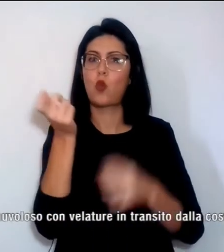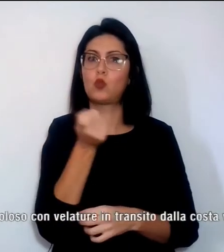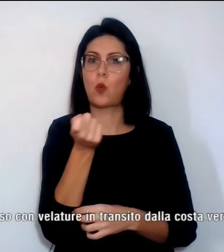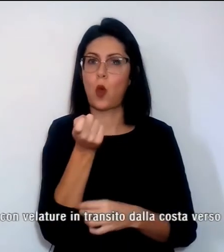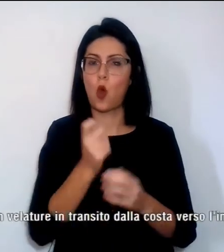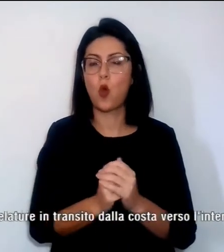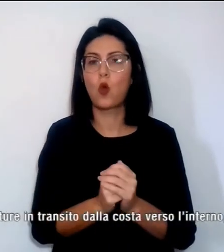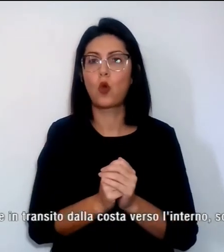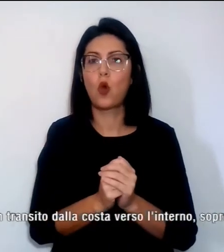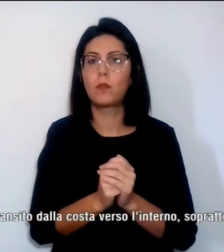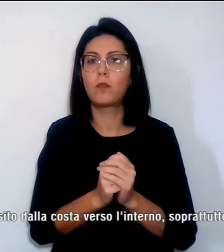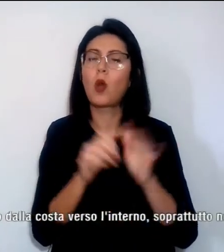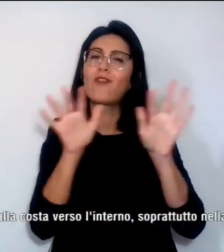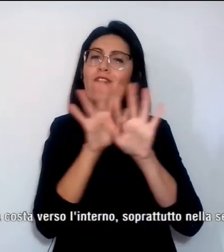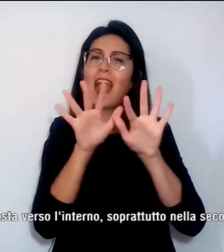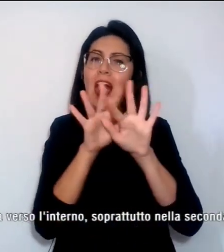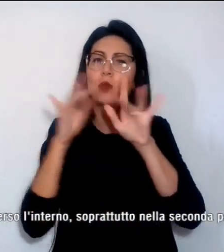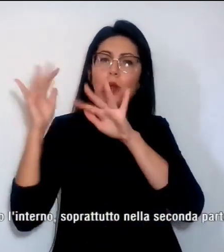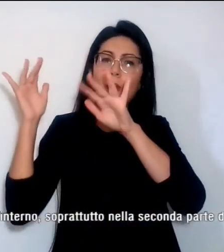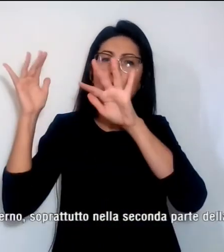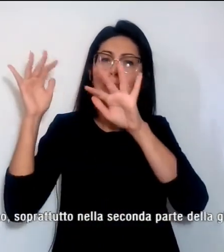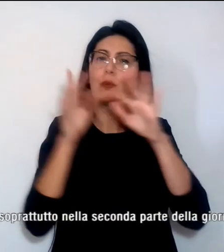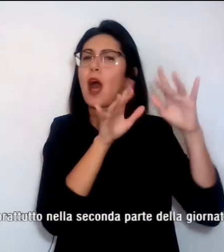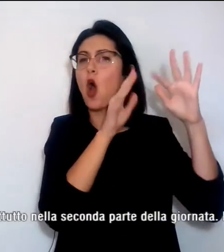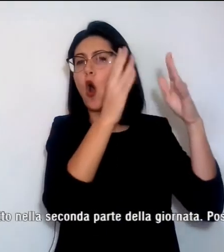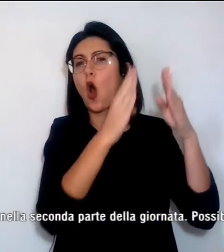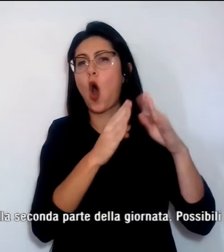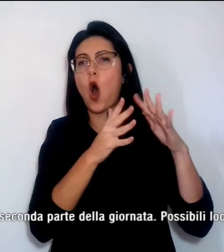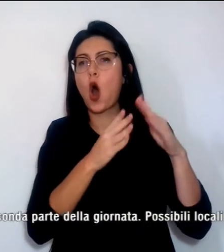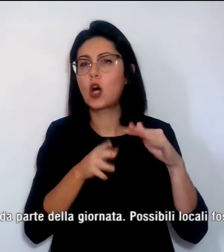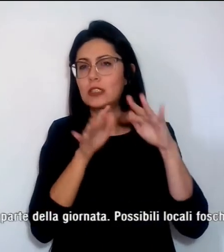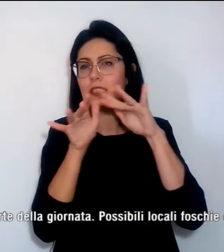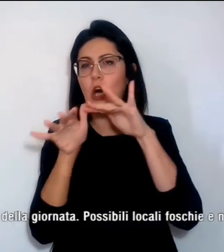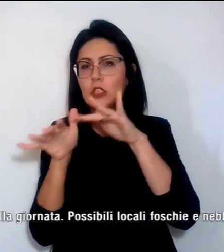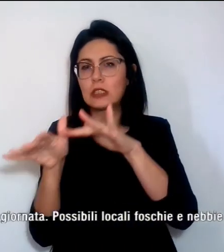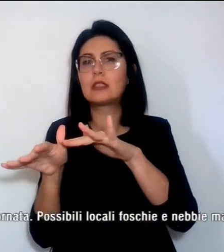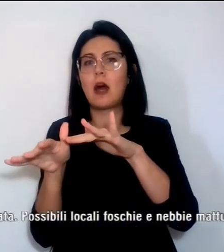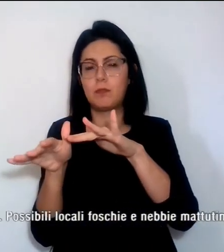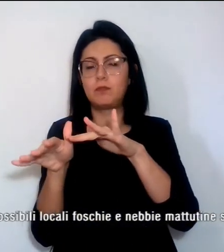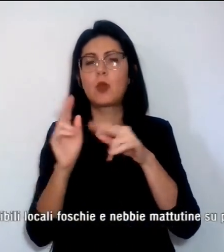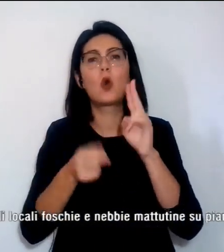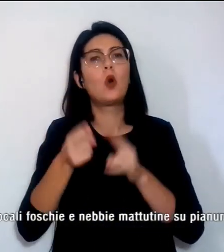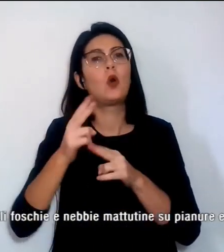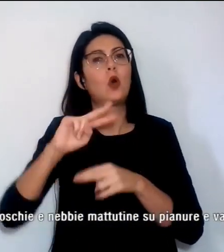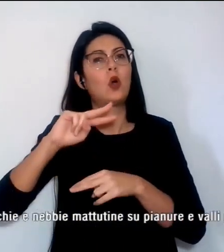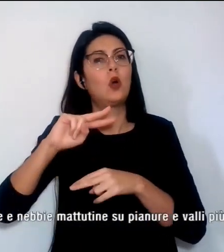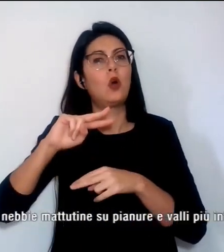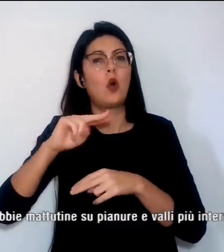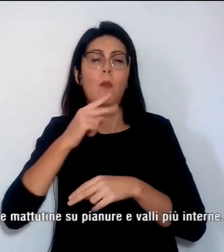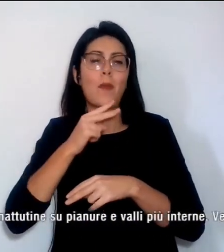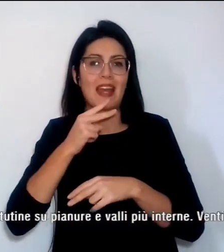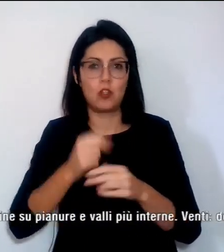qualche velatura in transito dalla costa verso l'interno, soprattutto nella seconda parte della giornata.